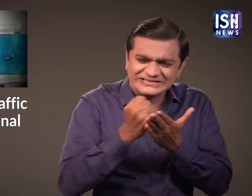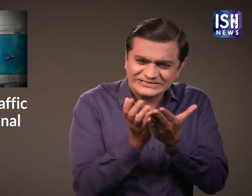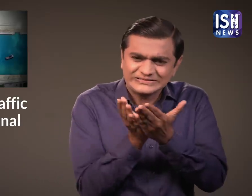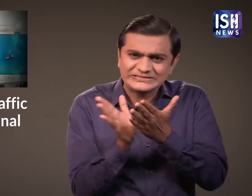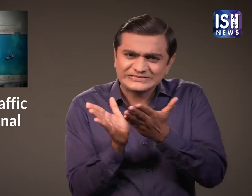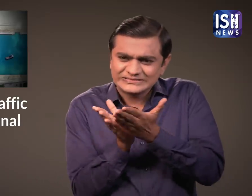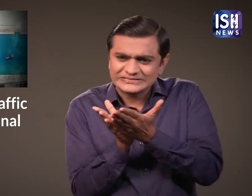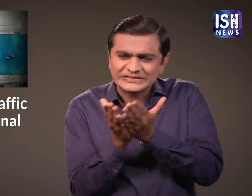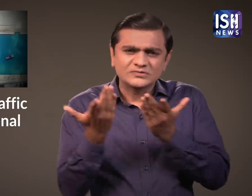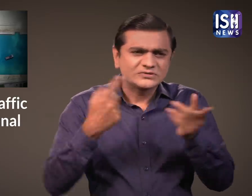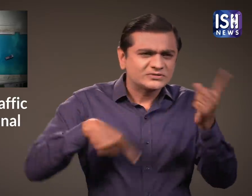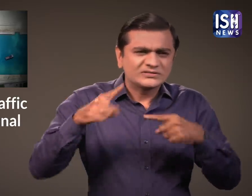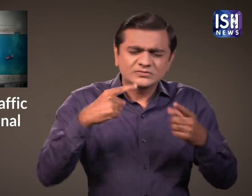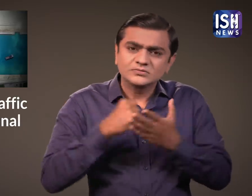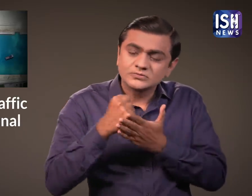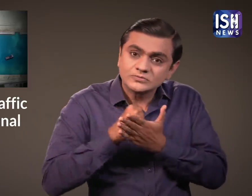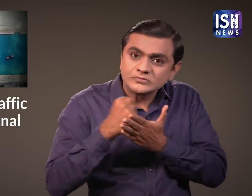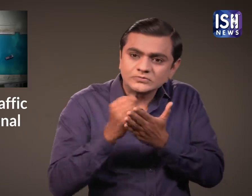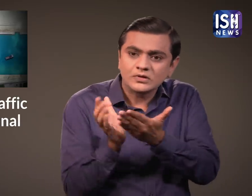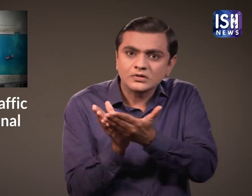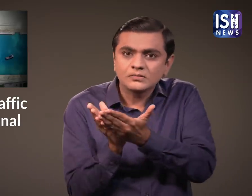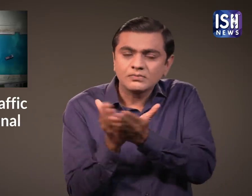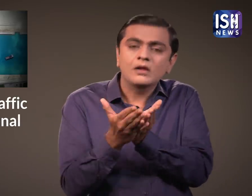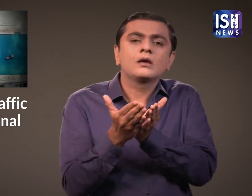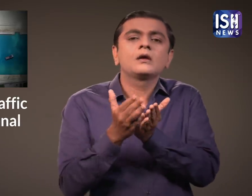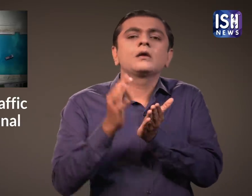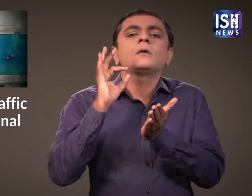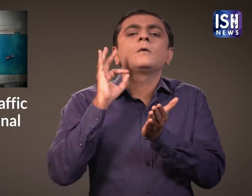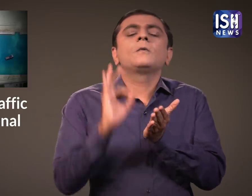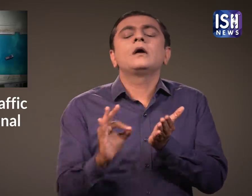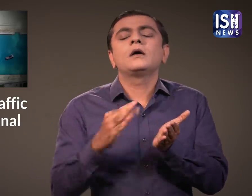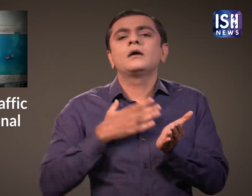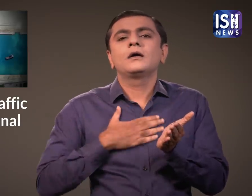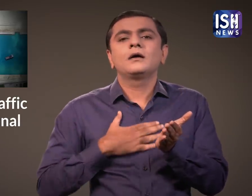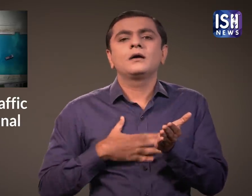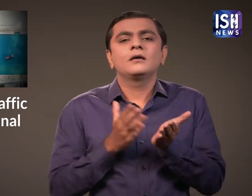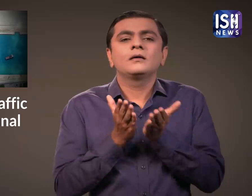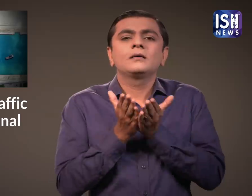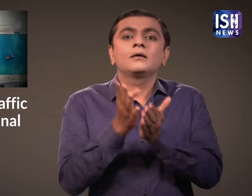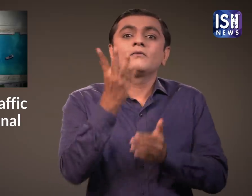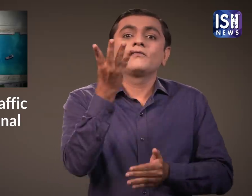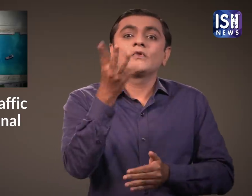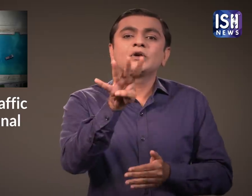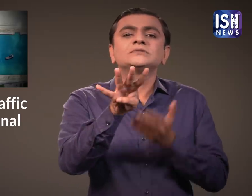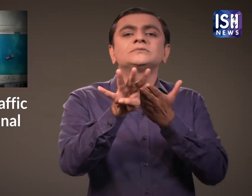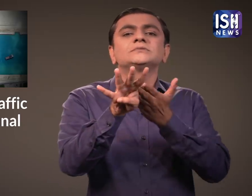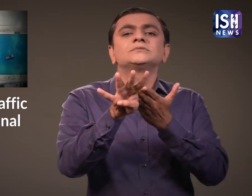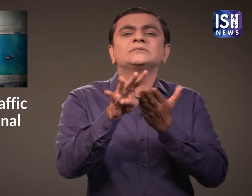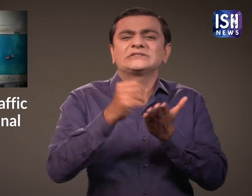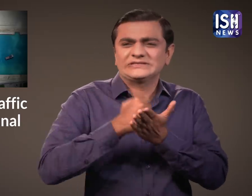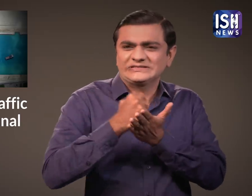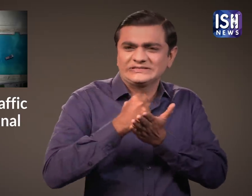अपने कुशल प्रयासों से SCA आखिरकार चार दिनों बाद जहाज को निकालने में सक्षम रहा,